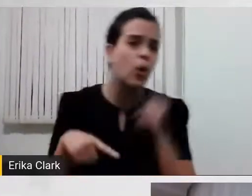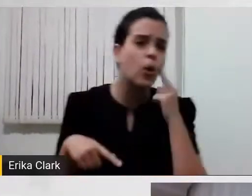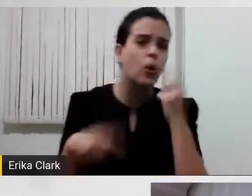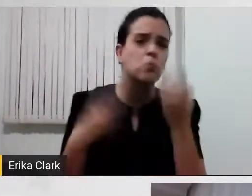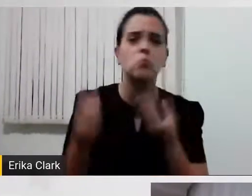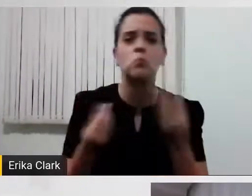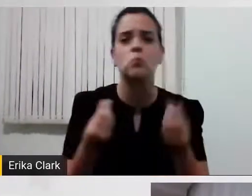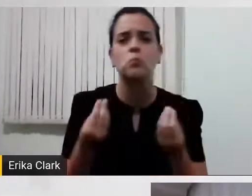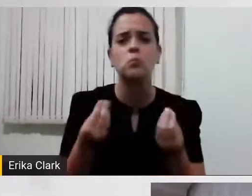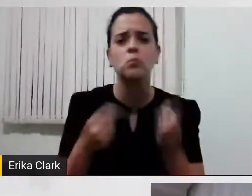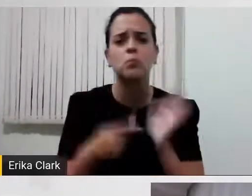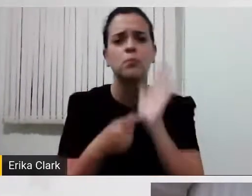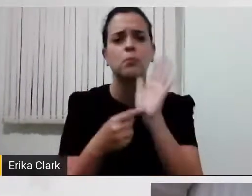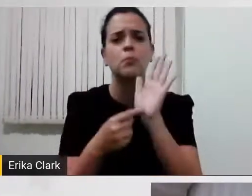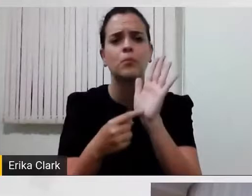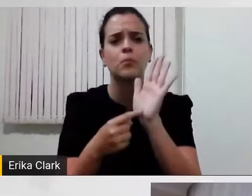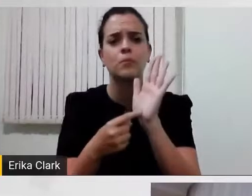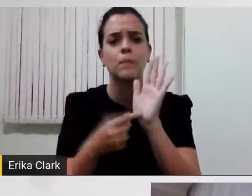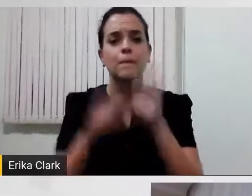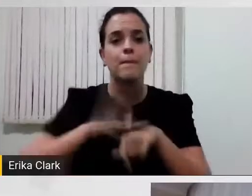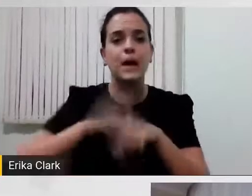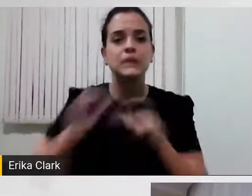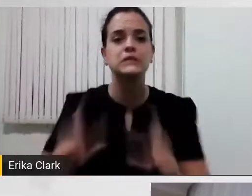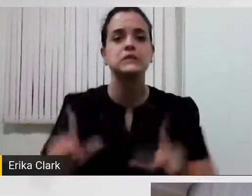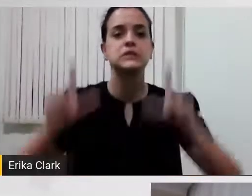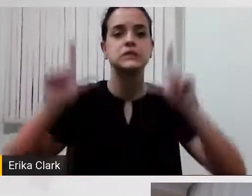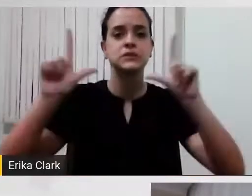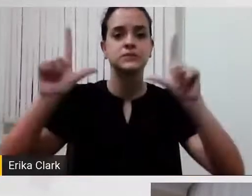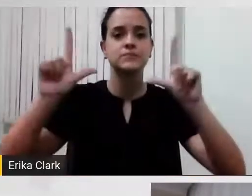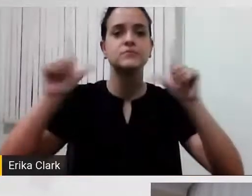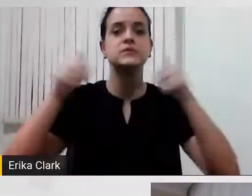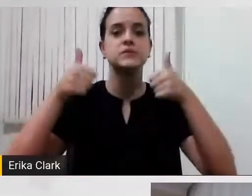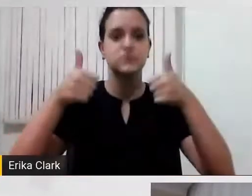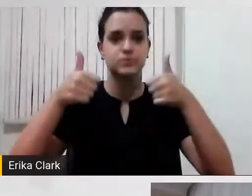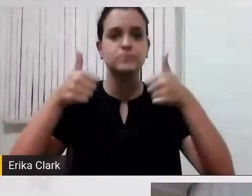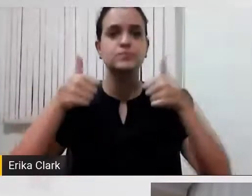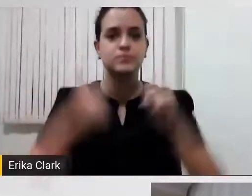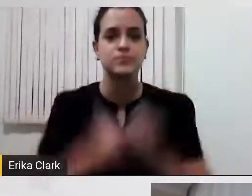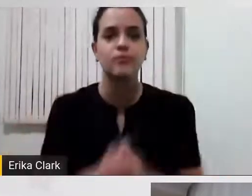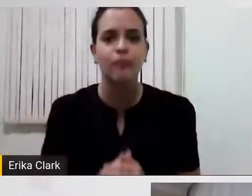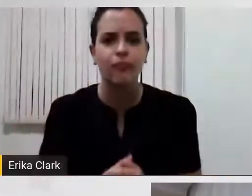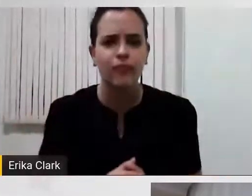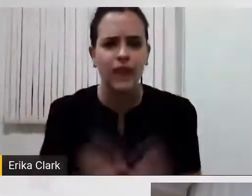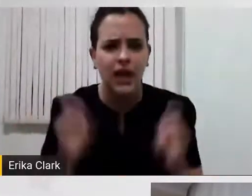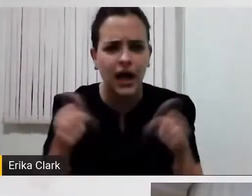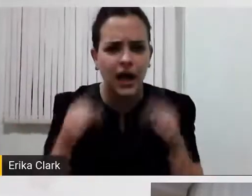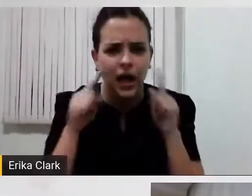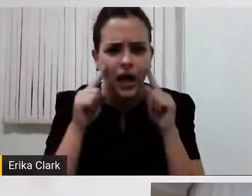Traz mais pertinho de ti, sobe um pouquinho, sobe perto do teu... Isto, isto, esse suporte.